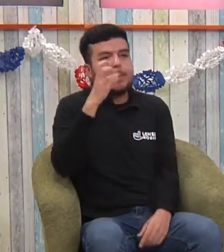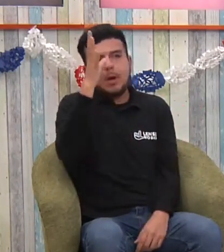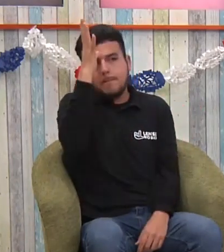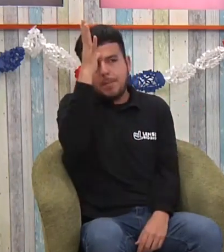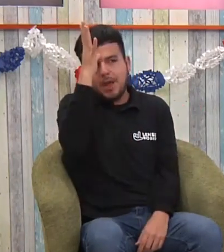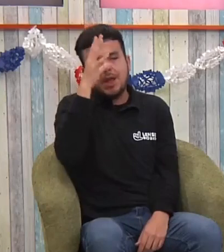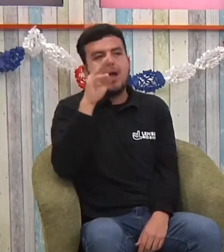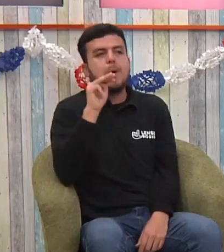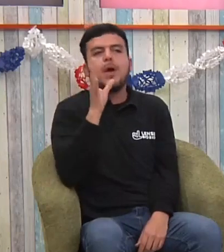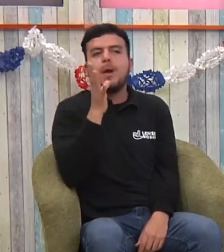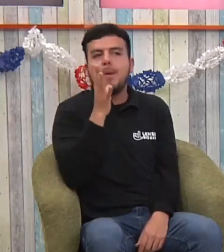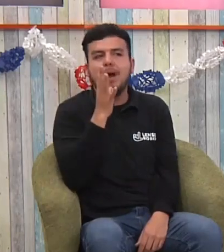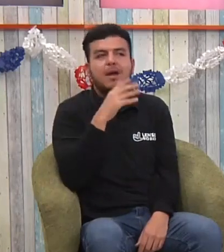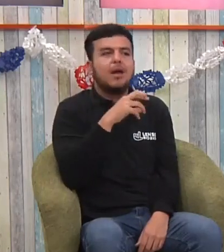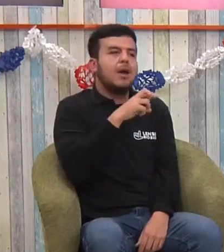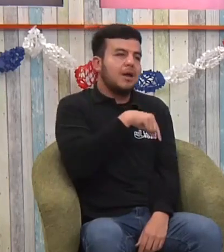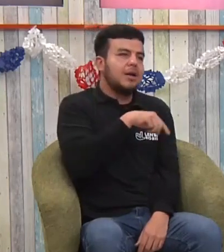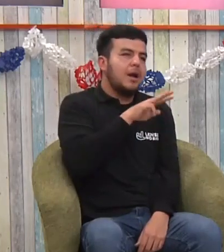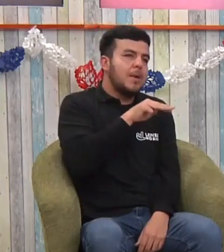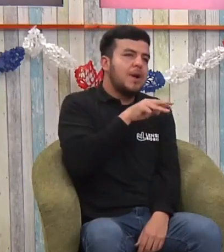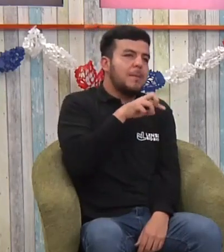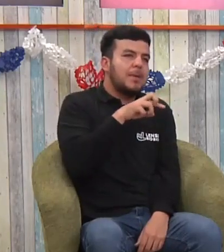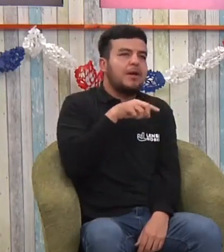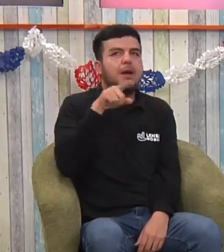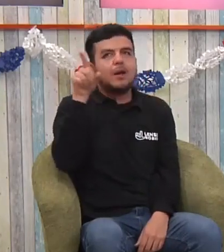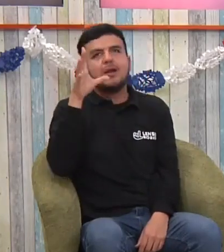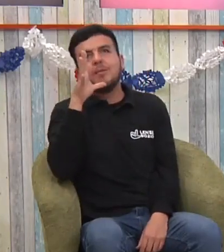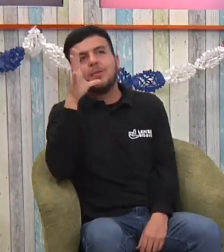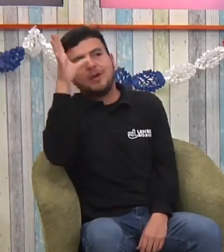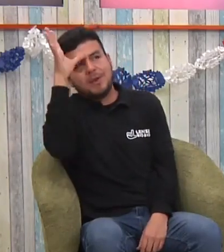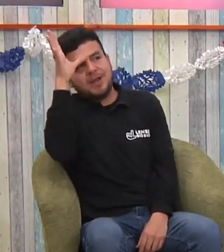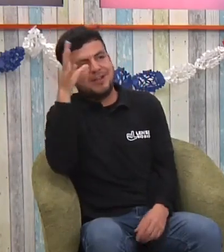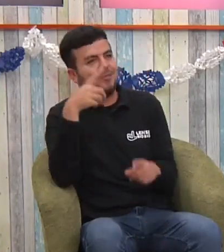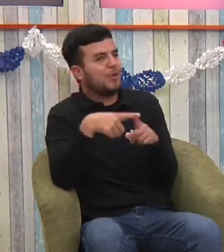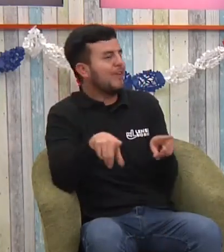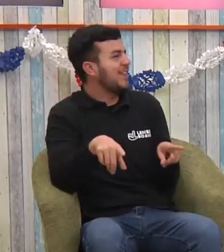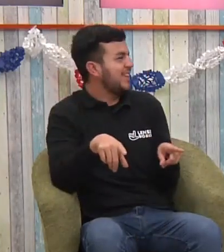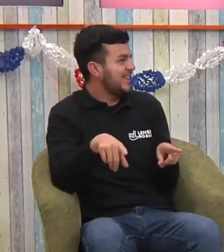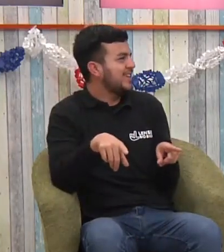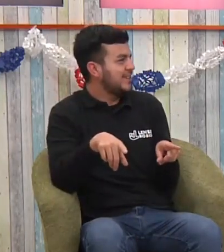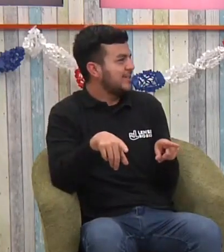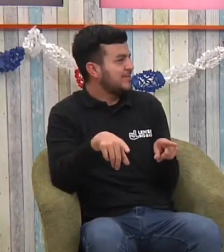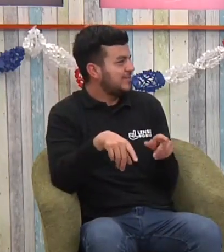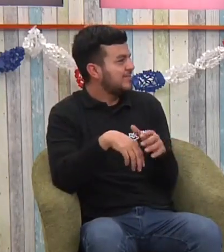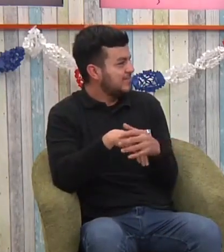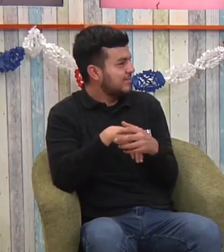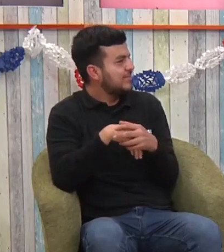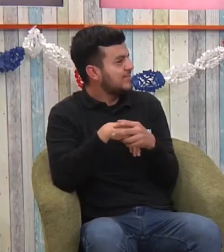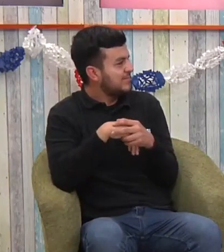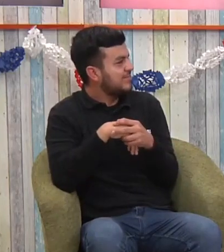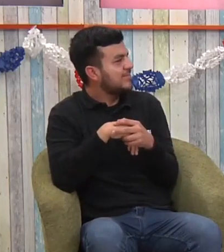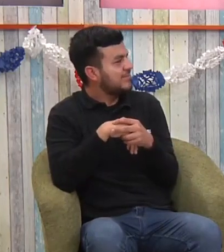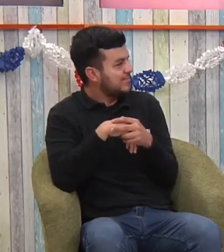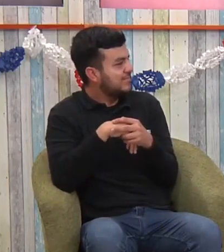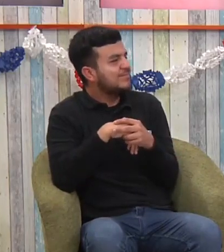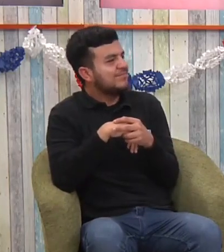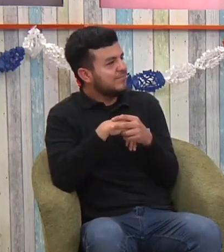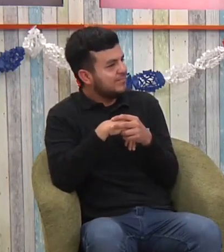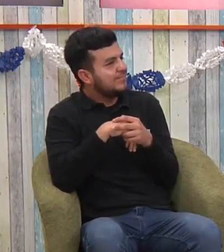distinto papá mamá entonces ni siquiera se parecen en nada papá mamá es totalmente distinto hay que aprender cada es lo mismo que en los idiomas